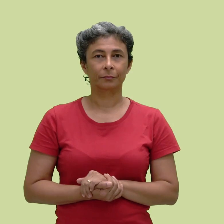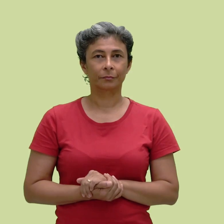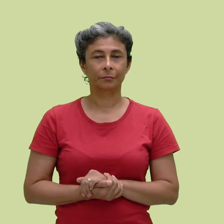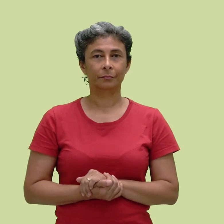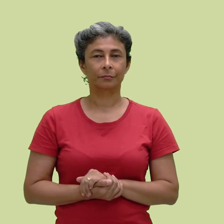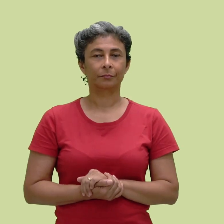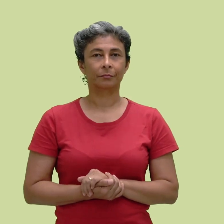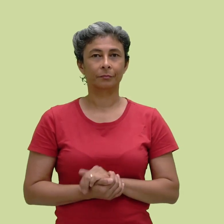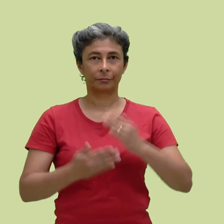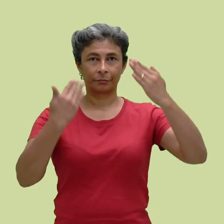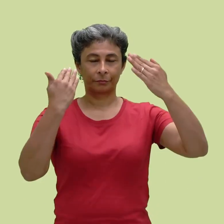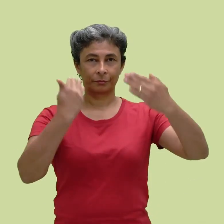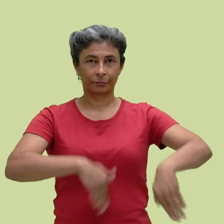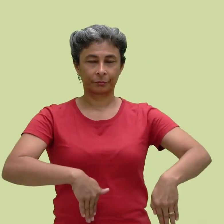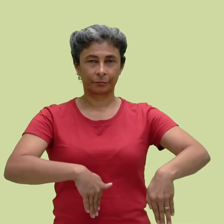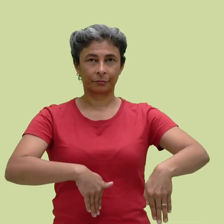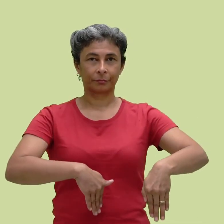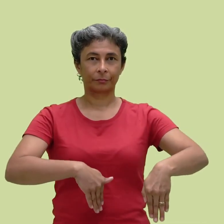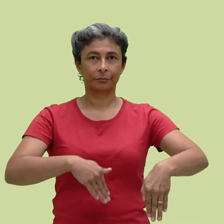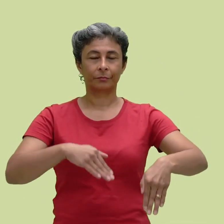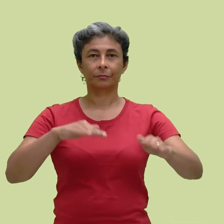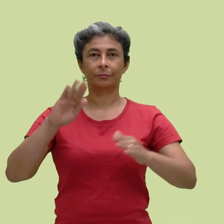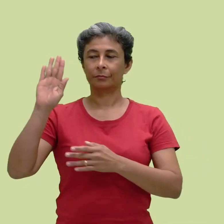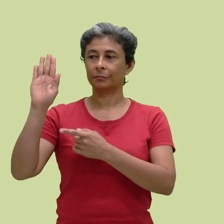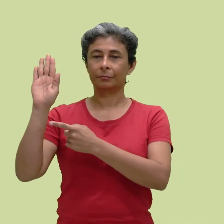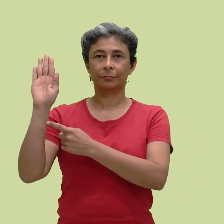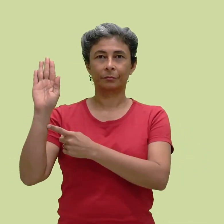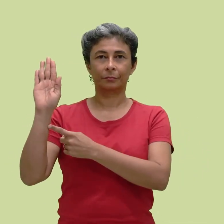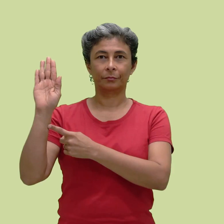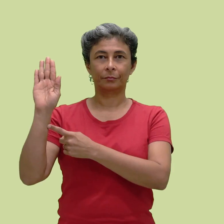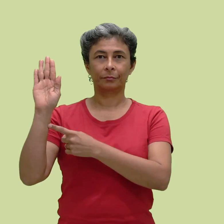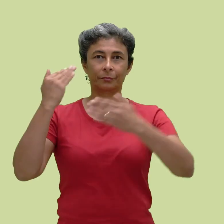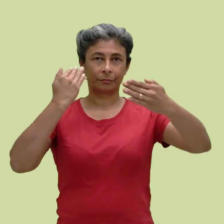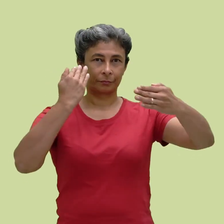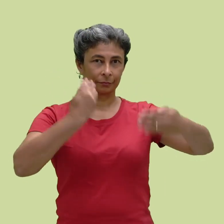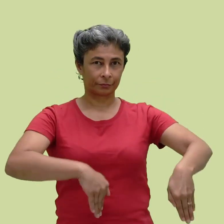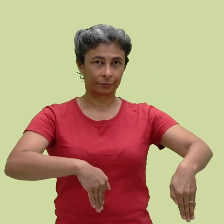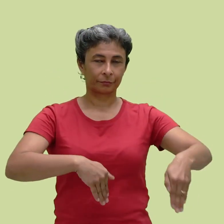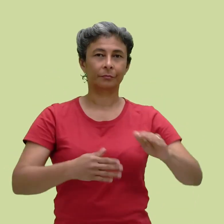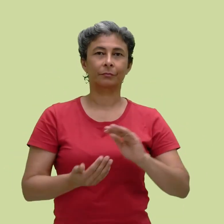E o sinal de prova. A configuração de mão, mão aberta e dedos juntos.